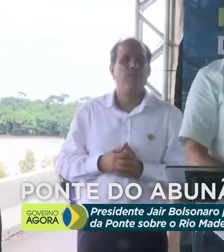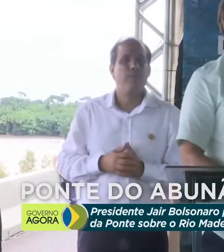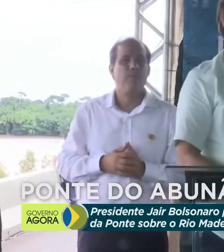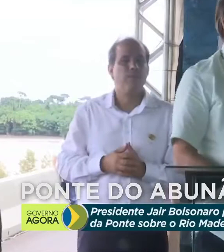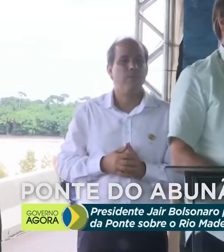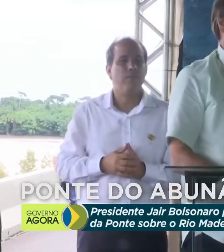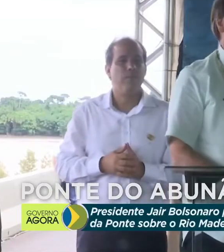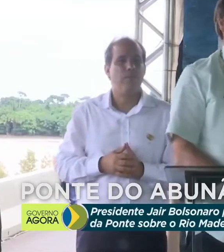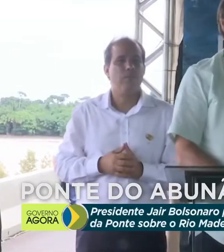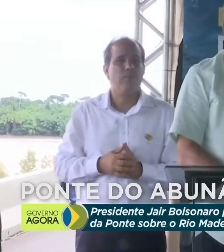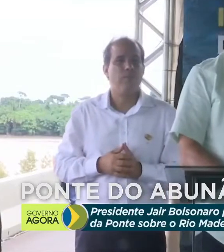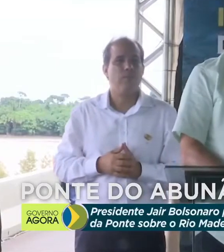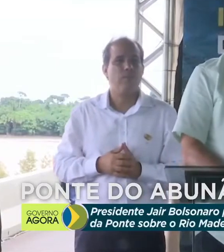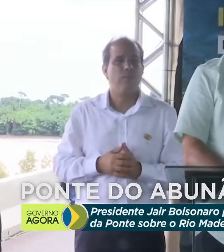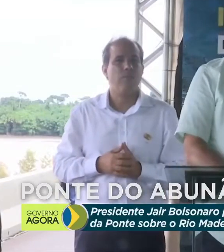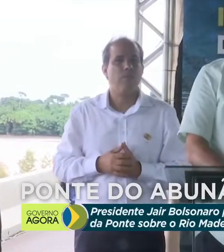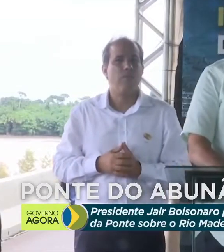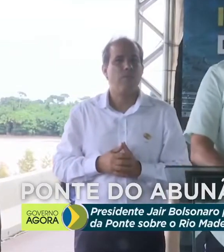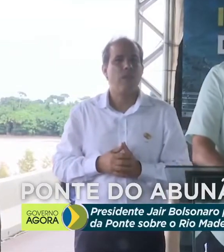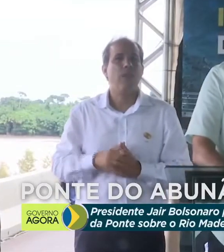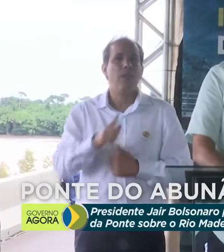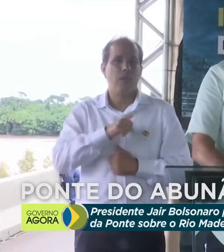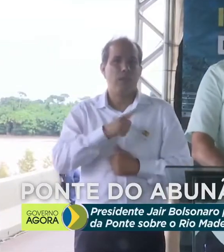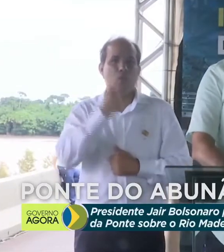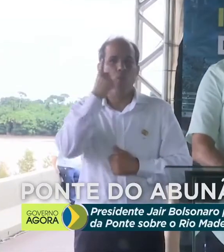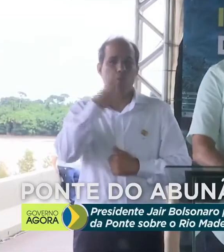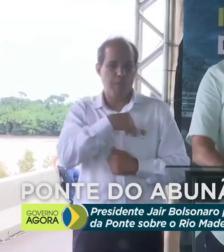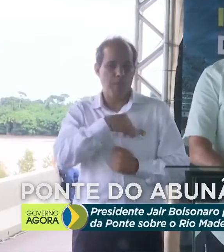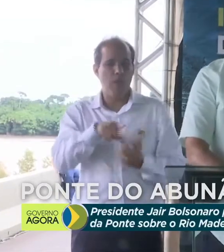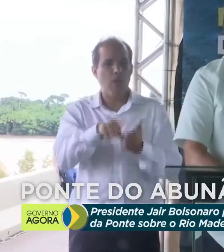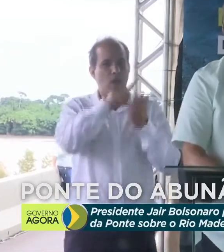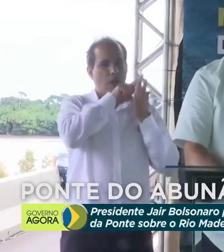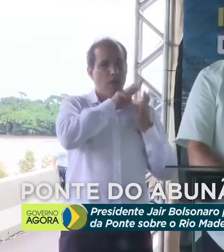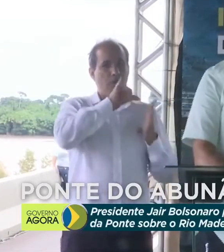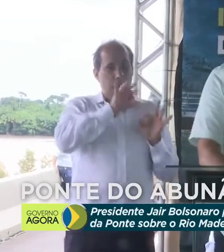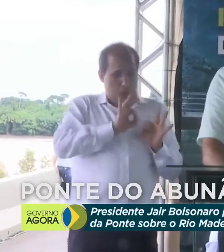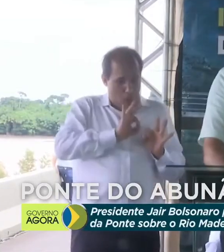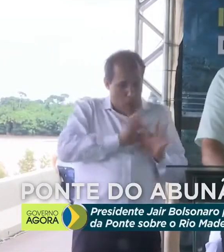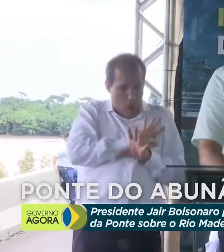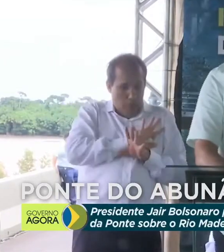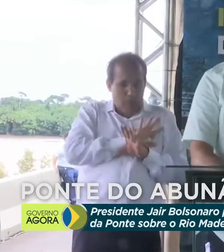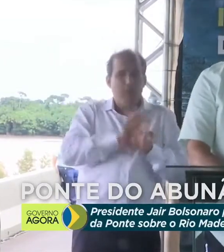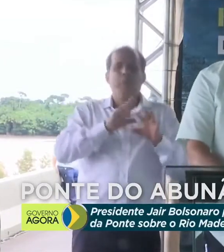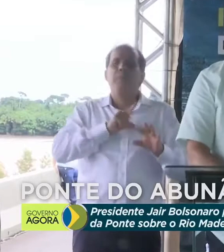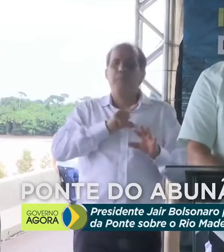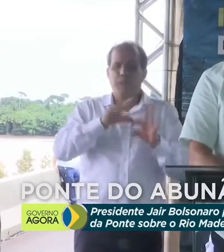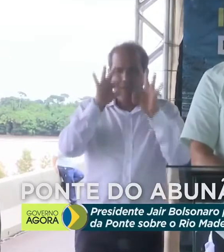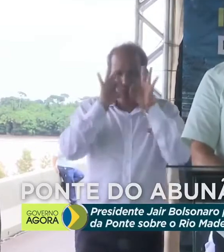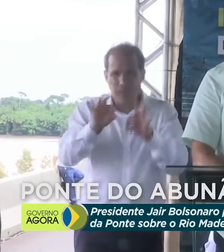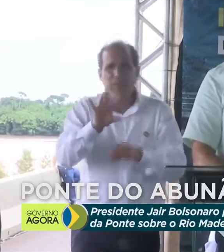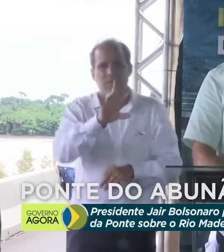Não é 26 não, ele tem uma missão antes e vai cumprir essa missão, pode ter certeza.